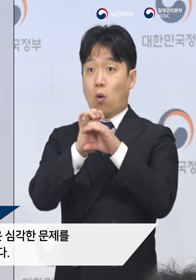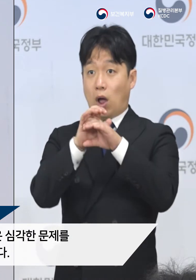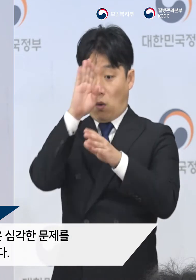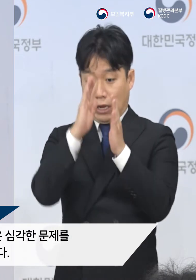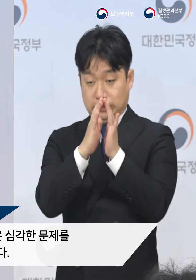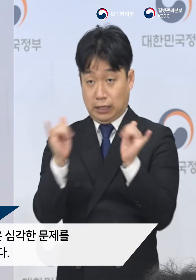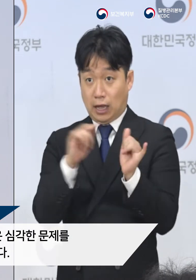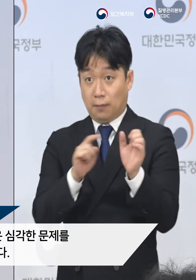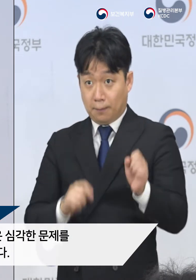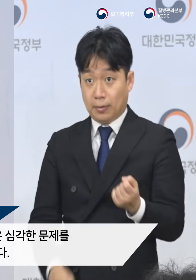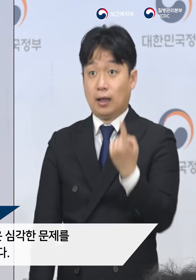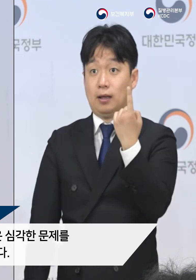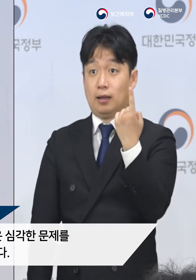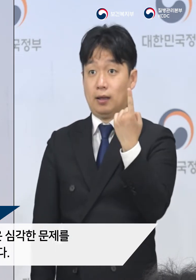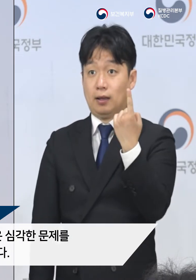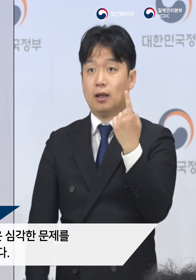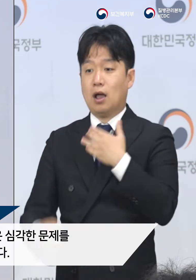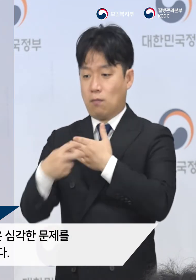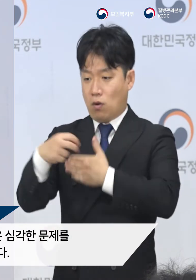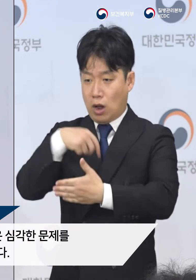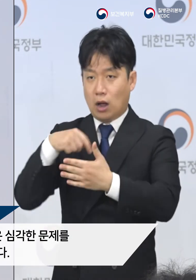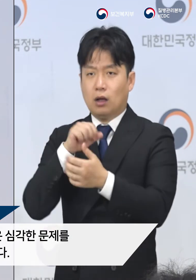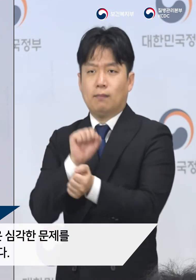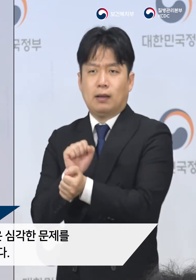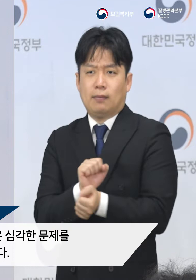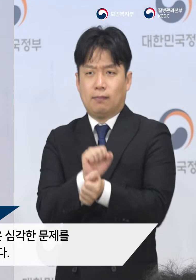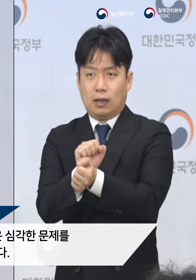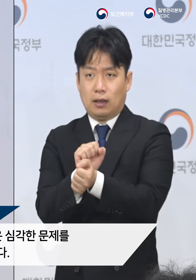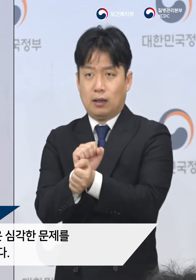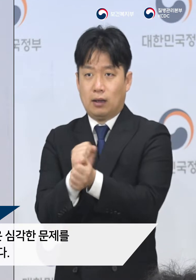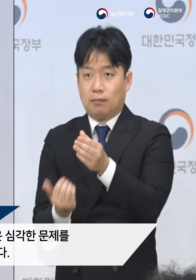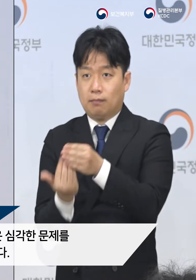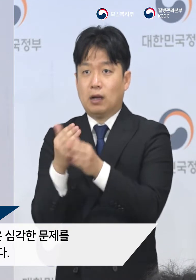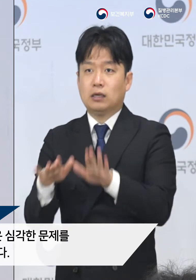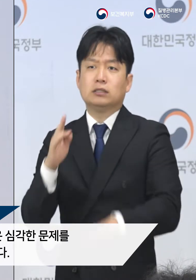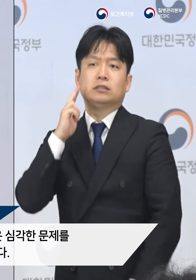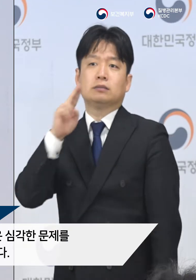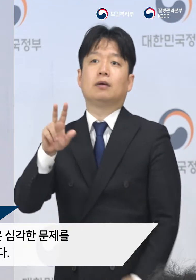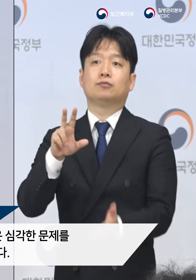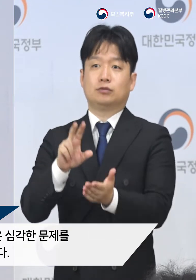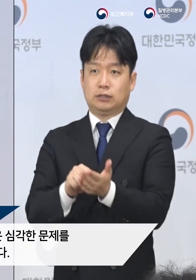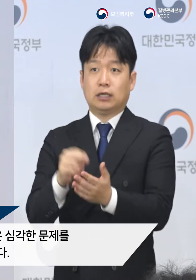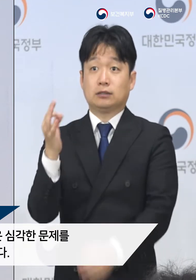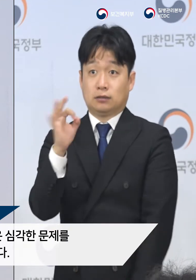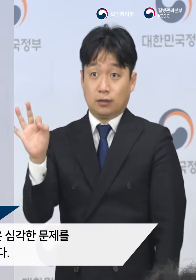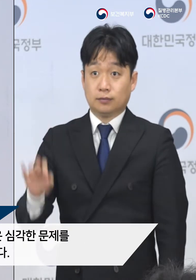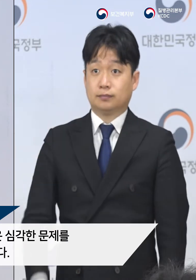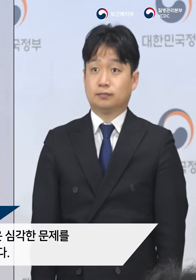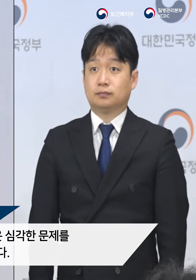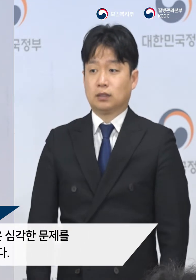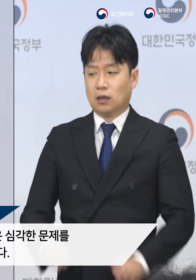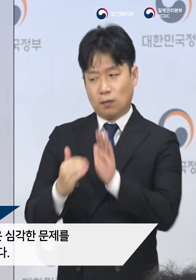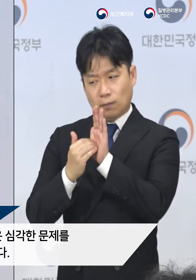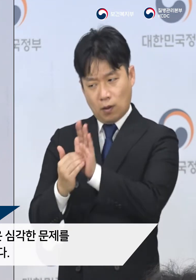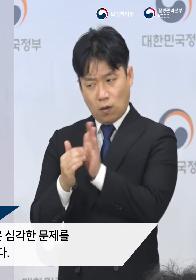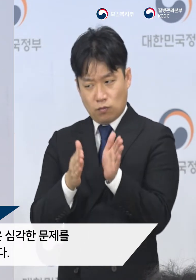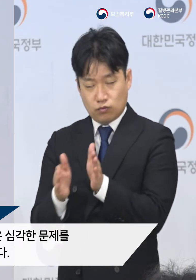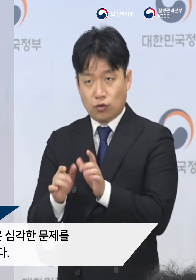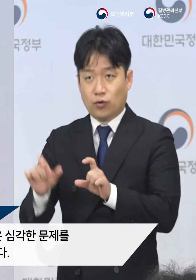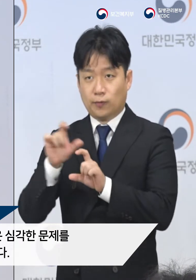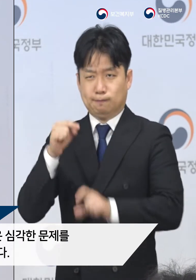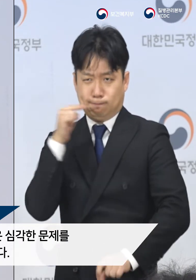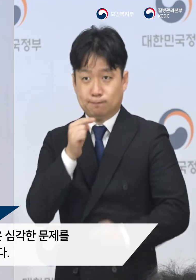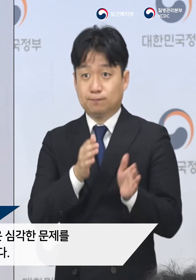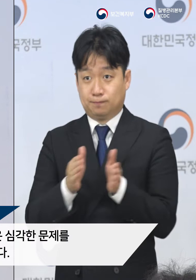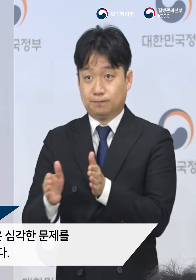코로나19 환자로 인해 병원 내 감염이 발생하는 것은 심각한 문제를 야기하는 만큼 이를 막기 위한 조치도